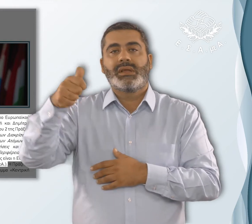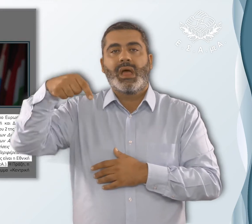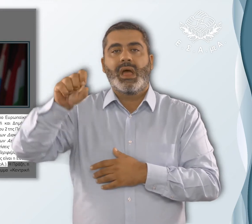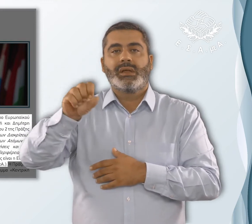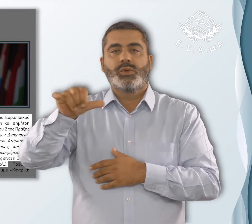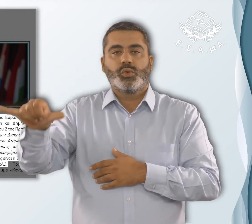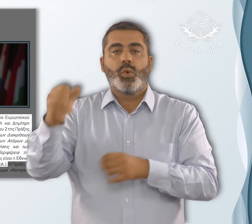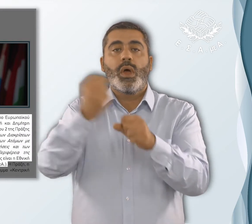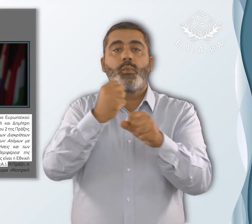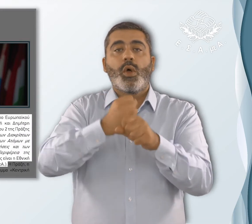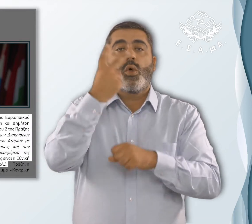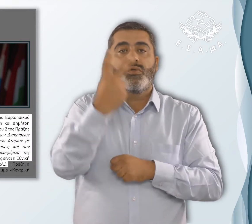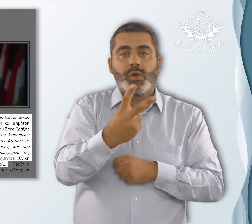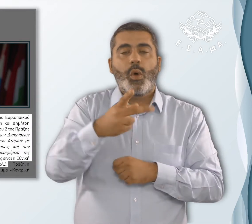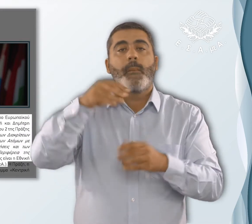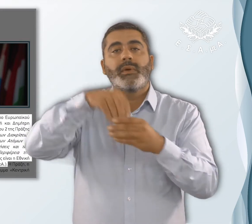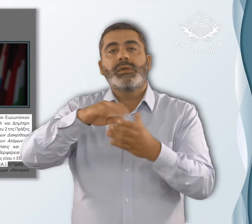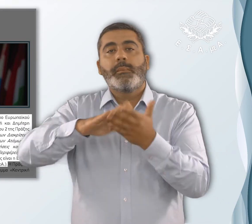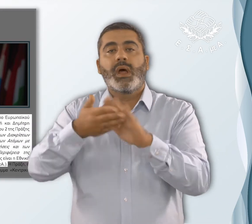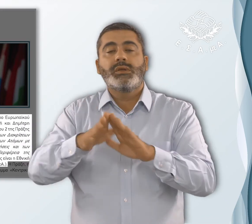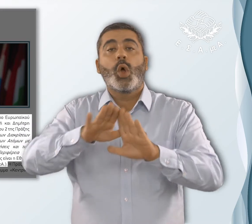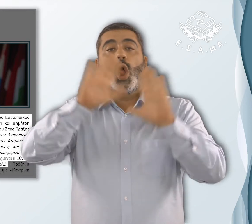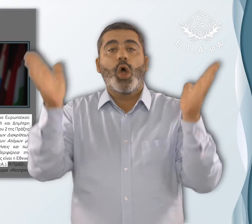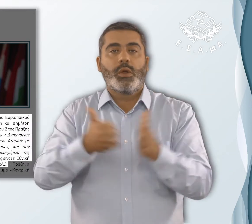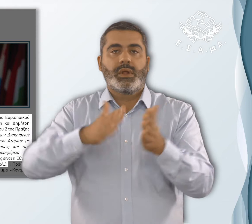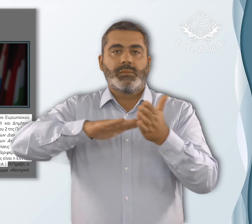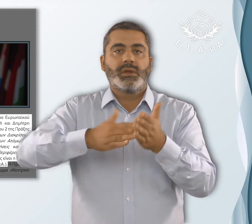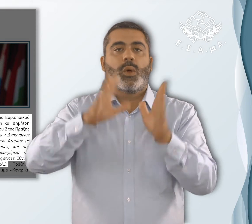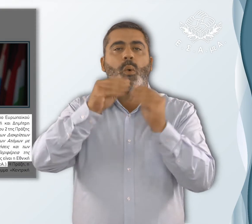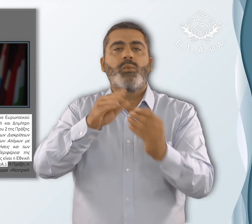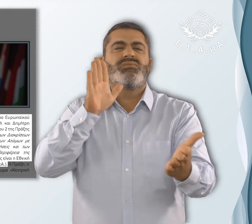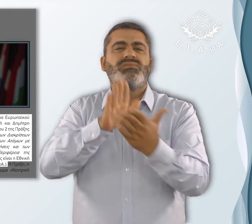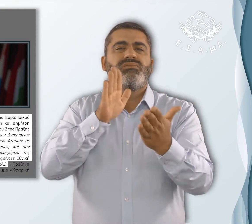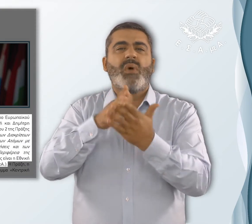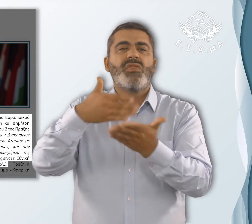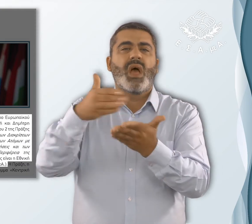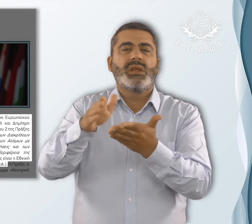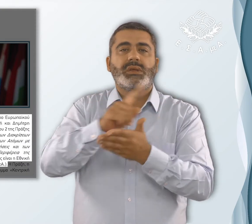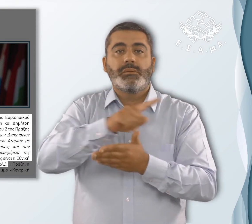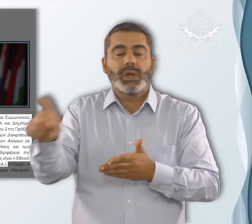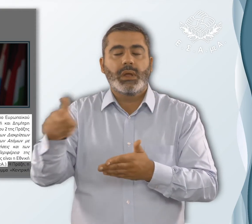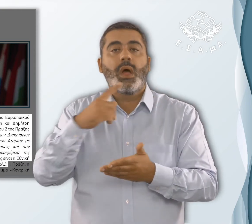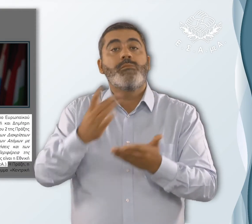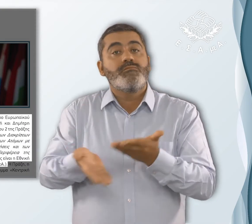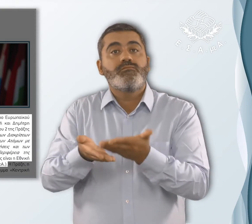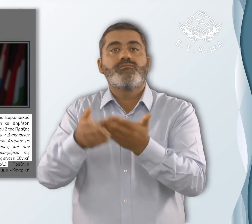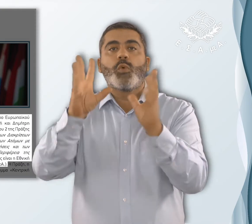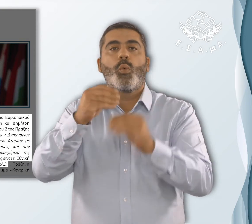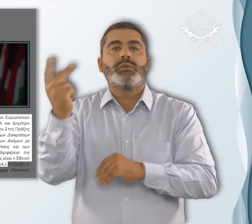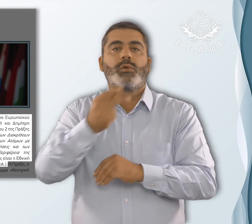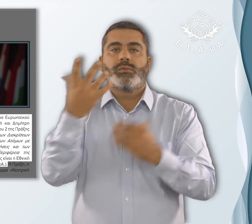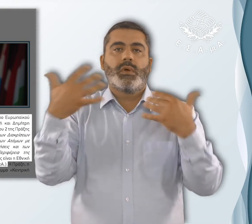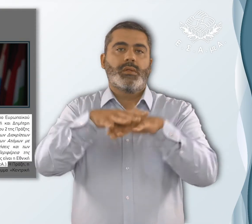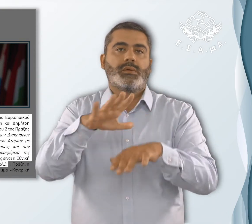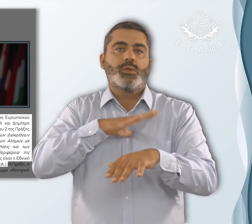υλοποίησης του υπαρουγουδίου της πράξης, Ολοκληρωμένη υπηρεσία κατά πολέμησης των διακρίσεων και προώθησης της κοινωνικής